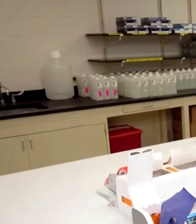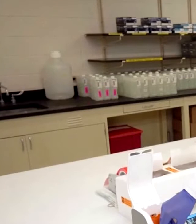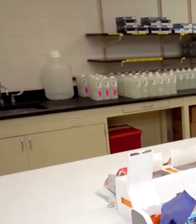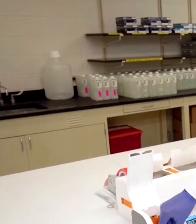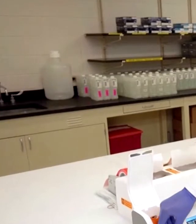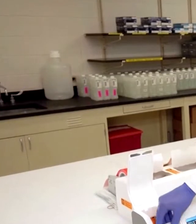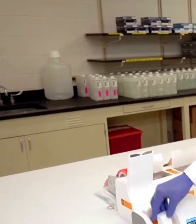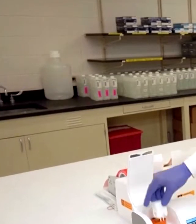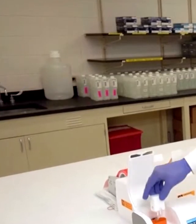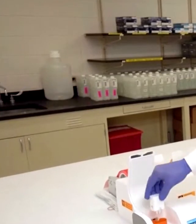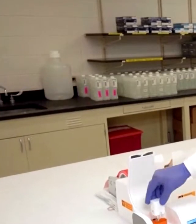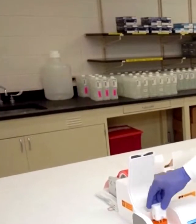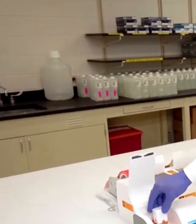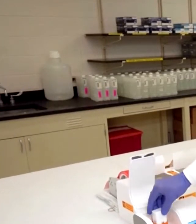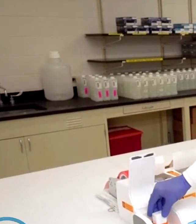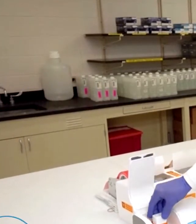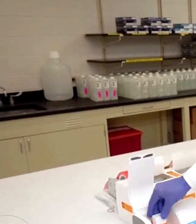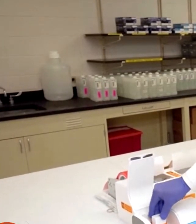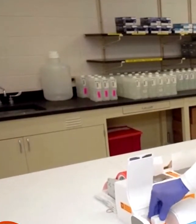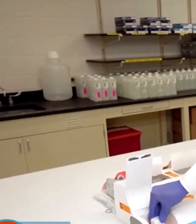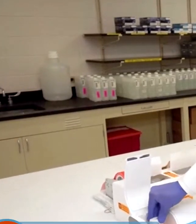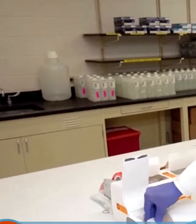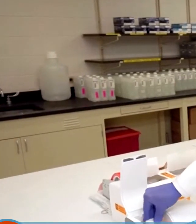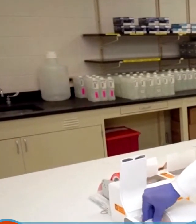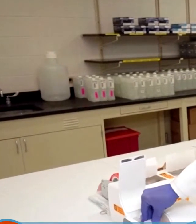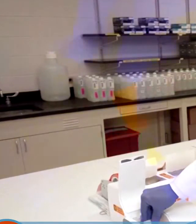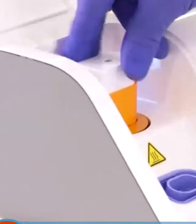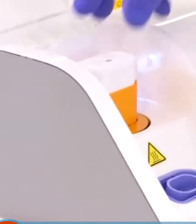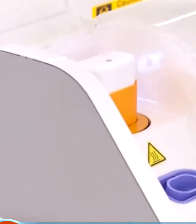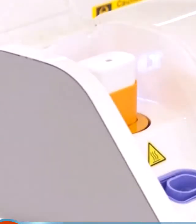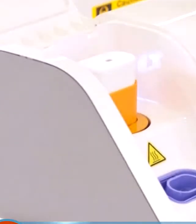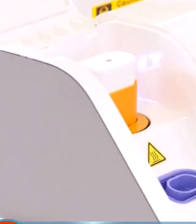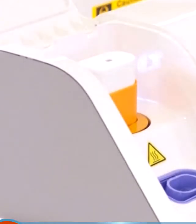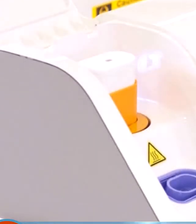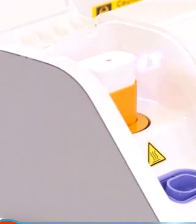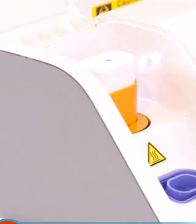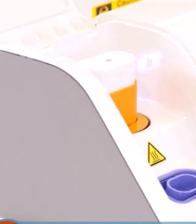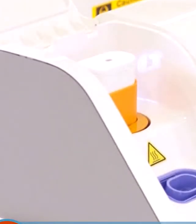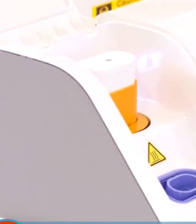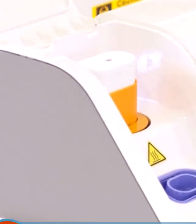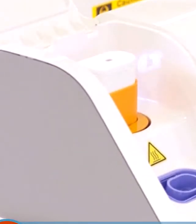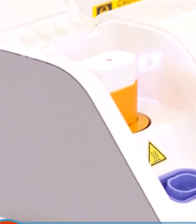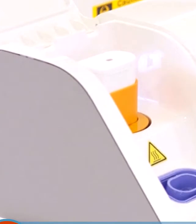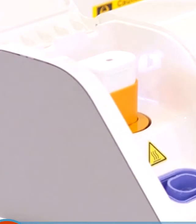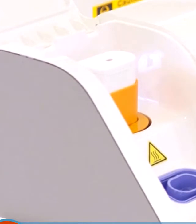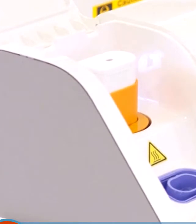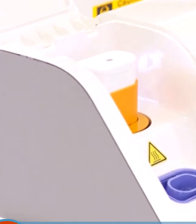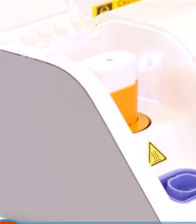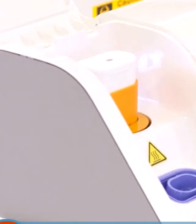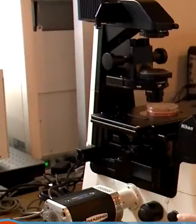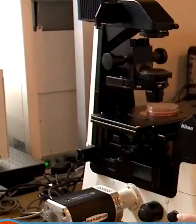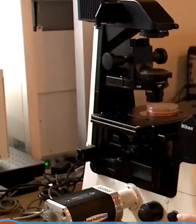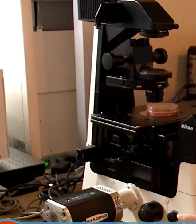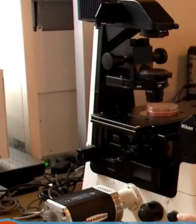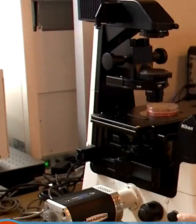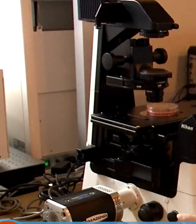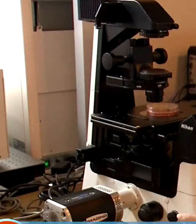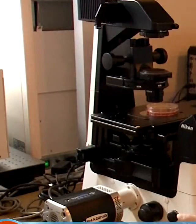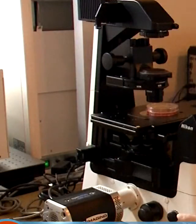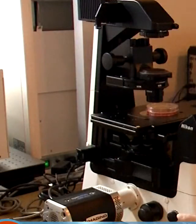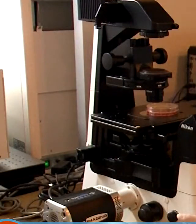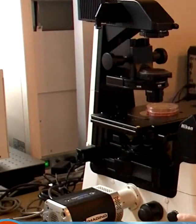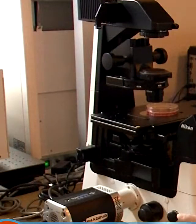39 días desde que se detectó el primer caso de coronavirus en Tarapacá y la cuenta ya llega a 183